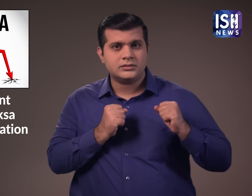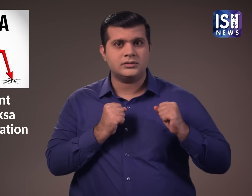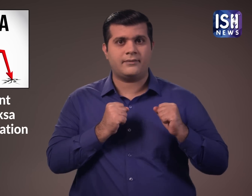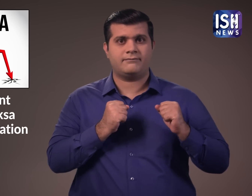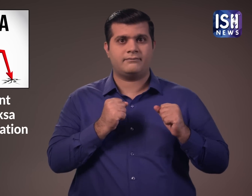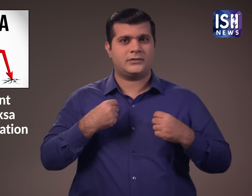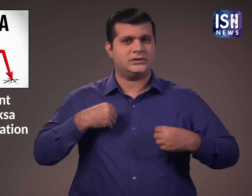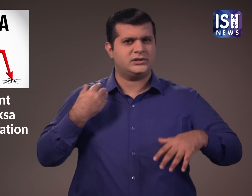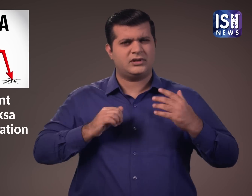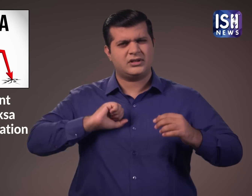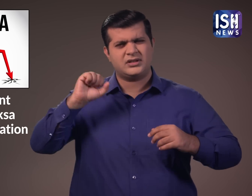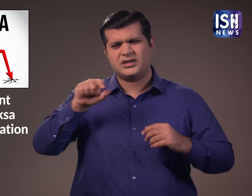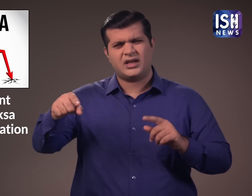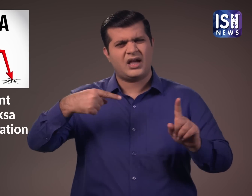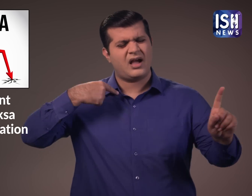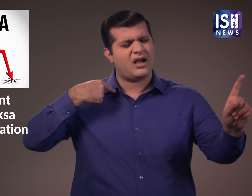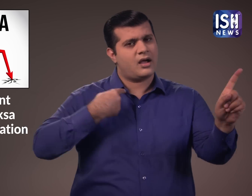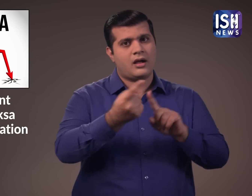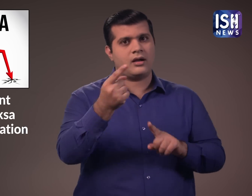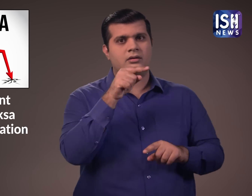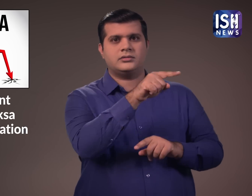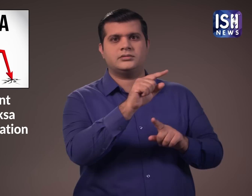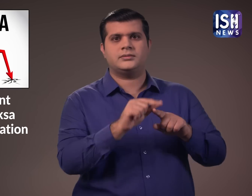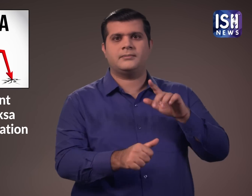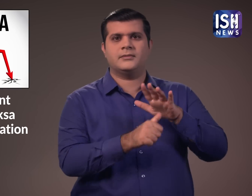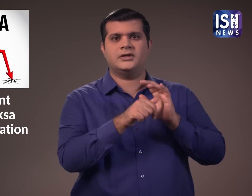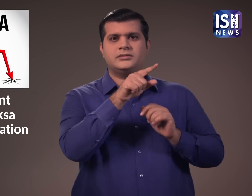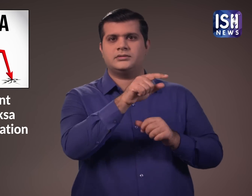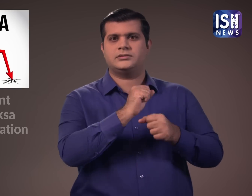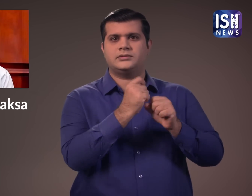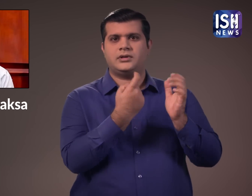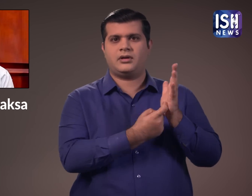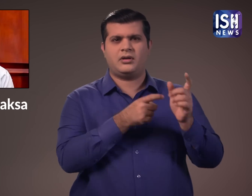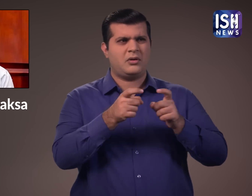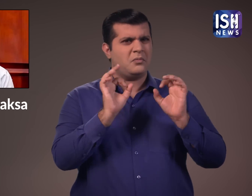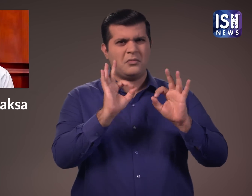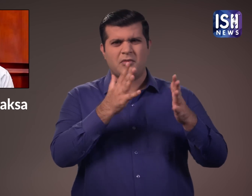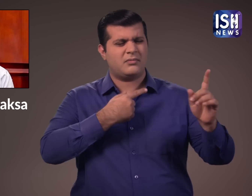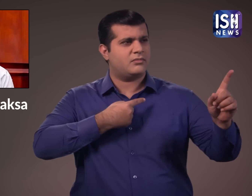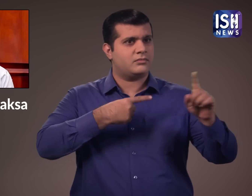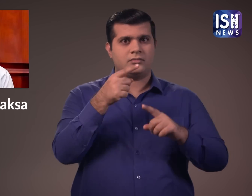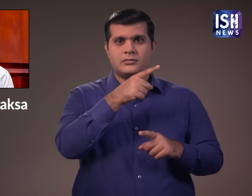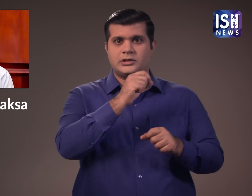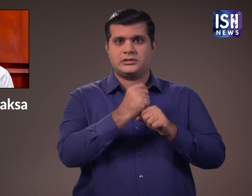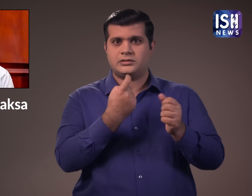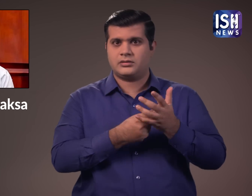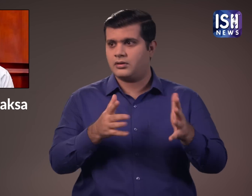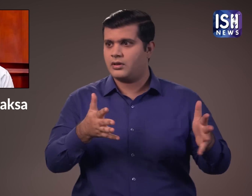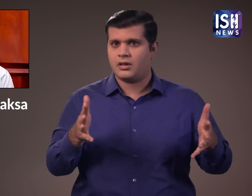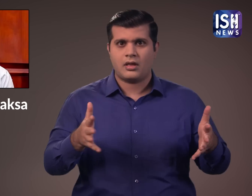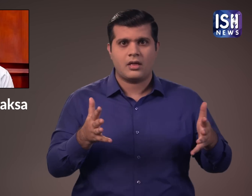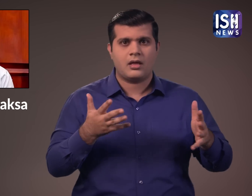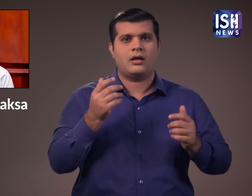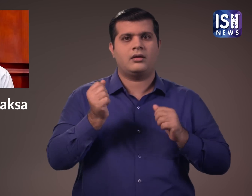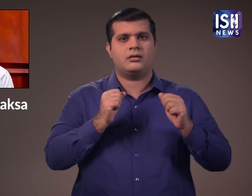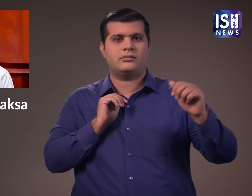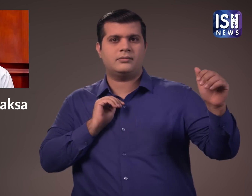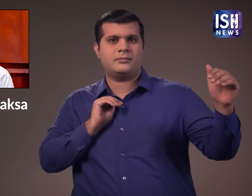लोग विरोध कर रहे हैं और संकट से ठीक से नहीं निपटने के लिए गोटबाया राजबक्षा को जिम्यदार ठेरा रहे हैं डरे हुए राश्ट्रपती